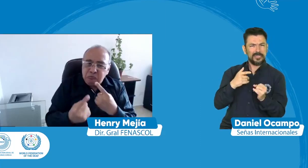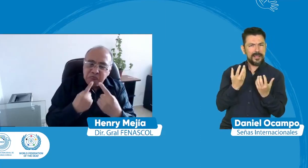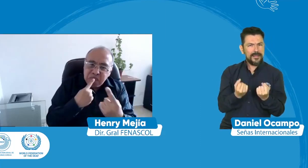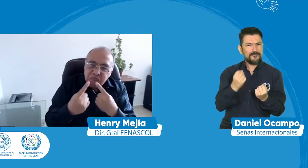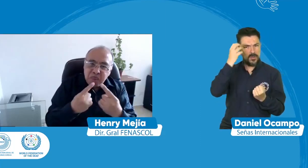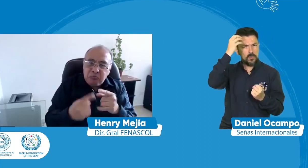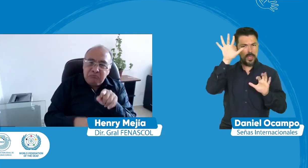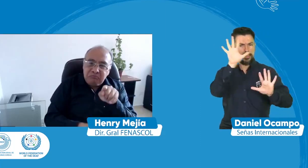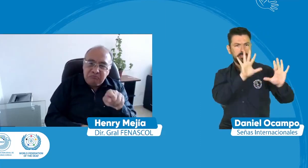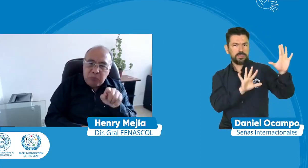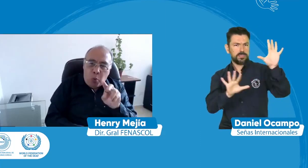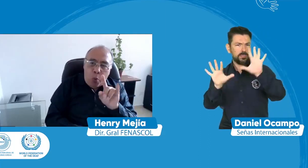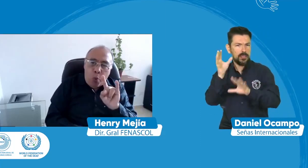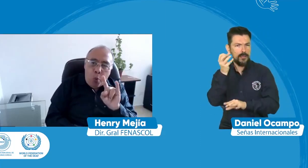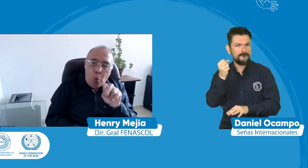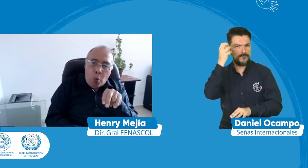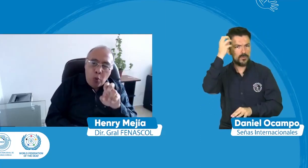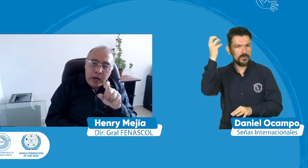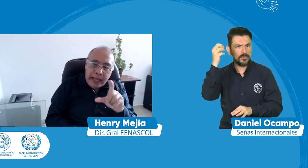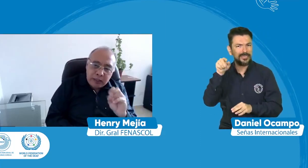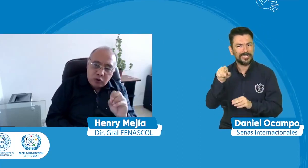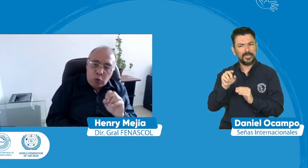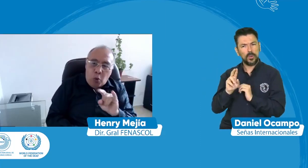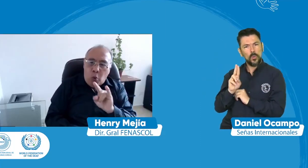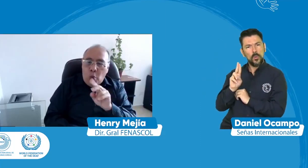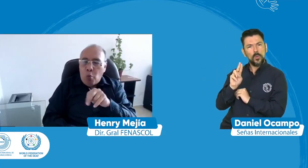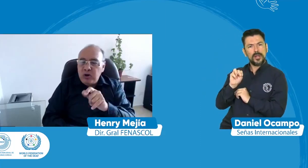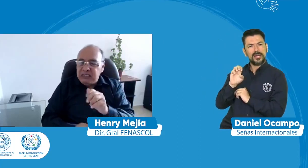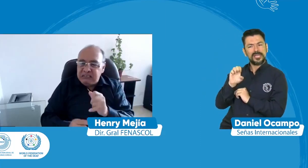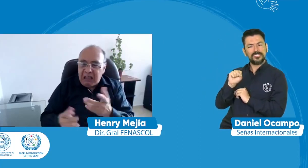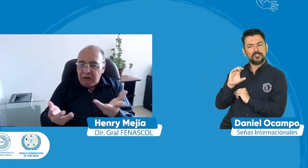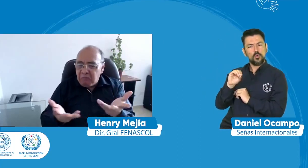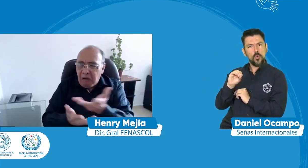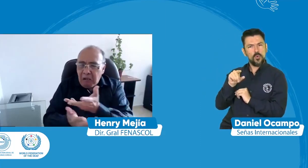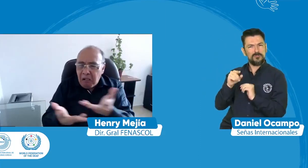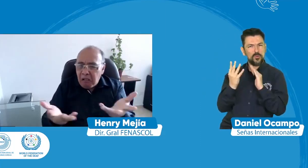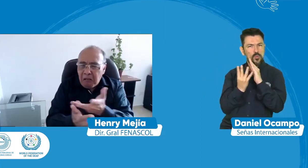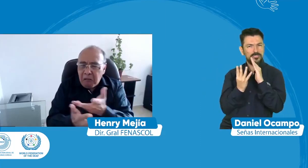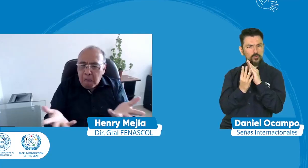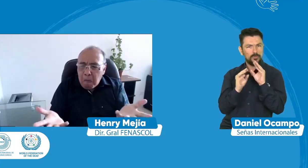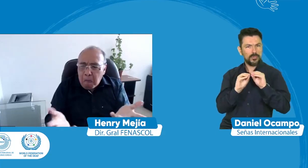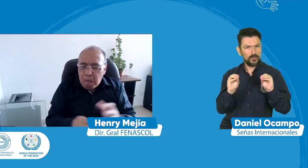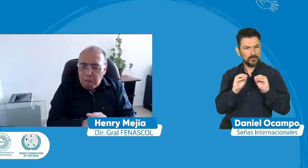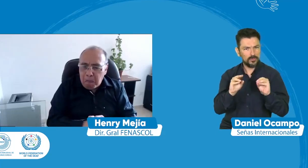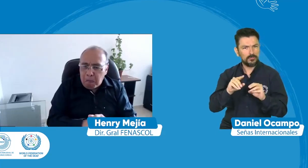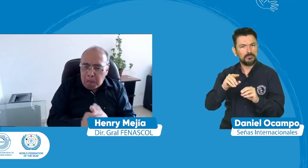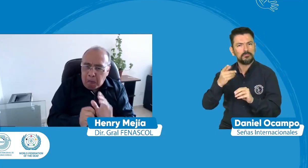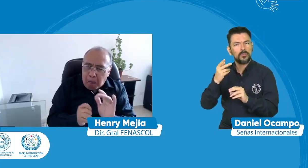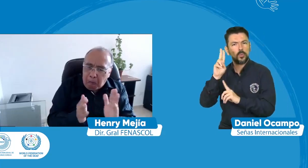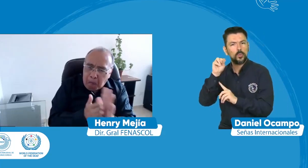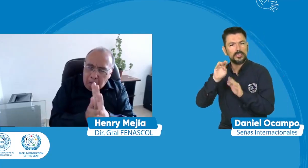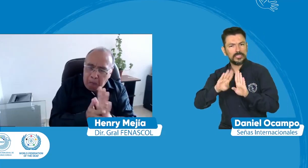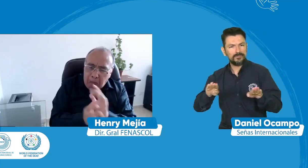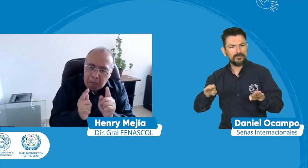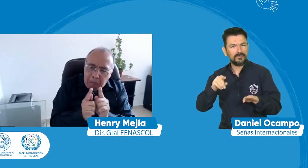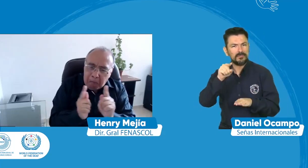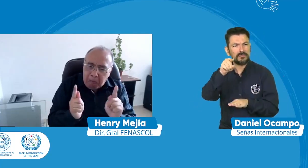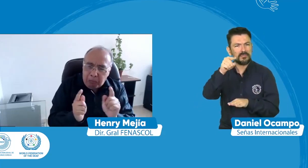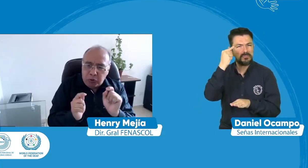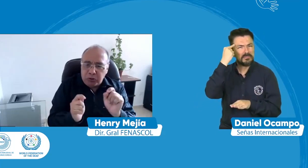entren y no sea confuso para ellos todavía hay cierta confusión al respecto entonces con estas entidades UNESCO y